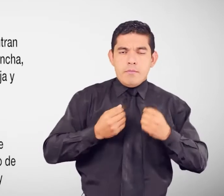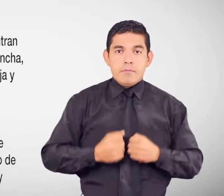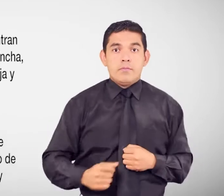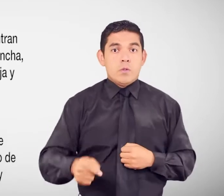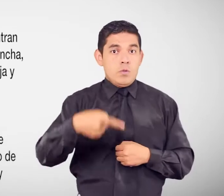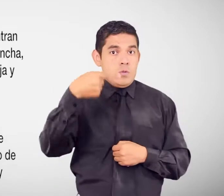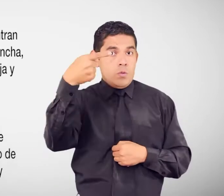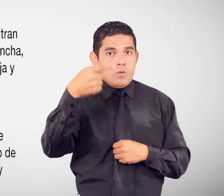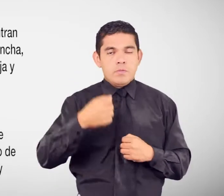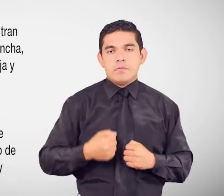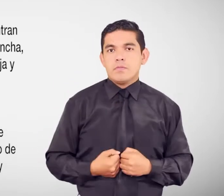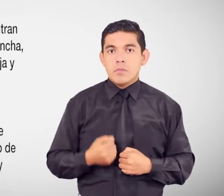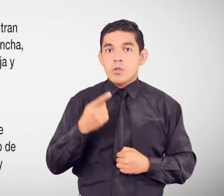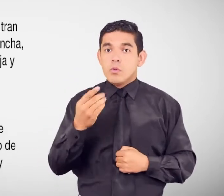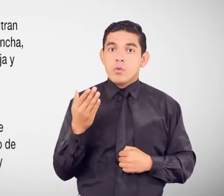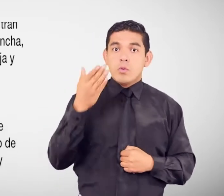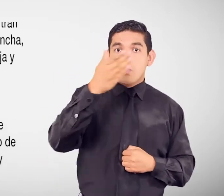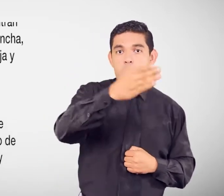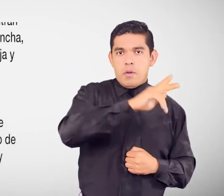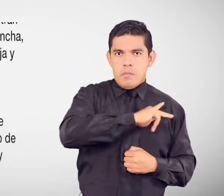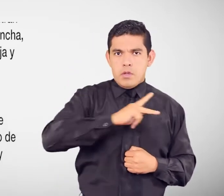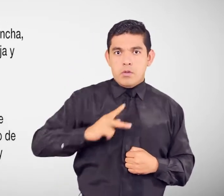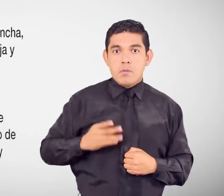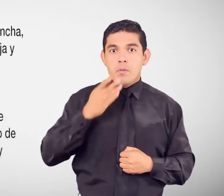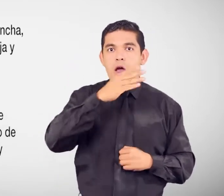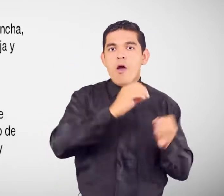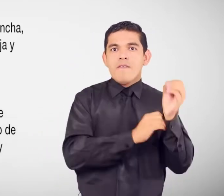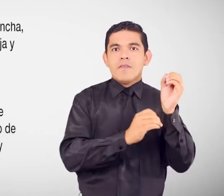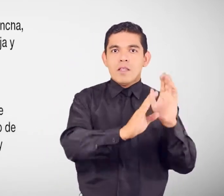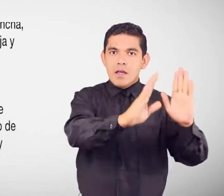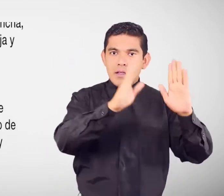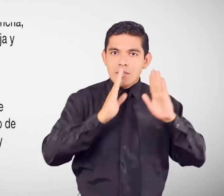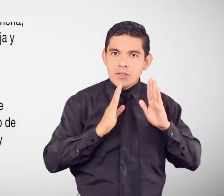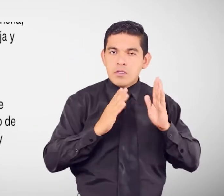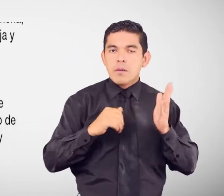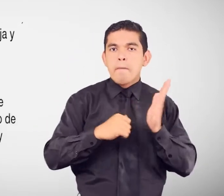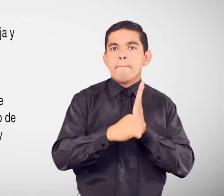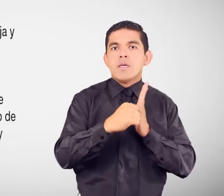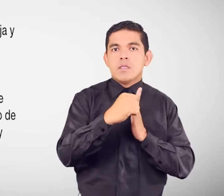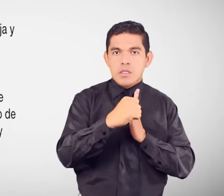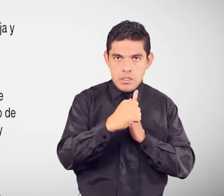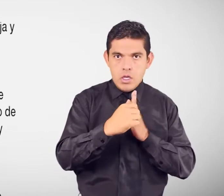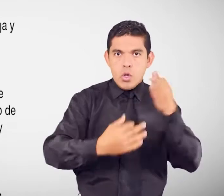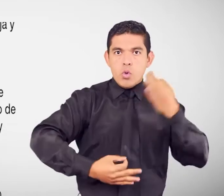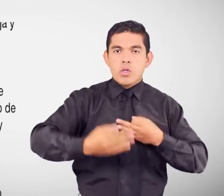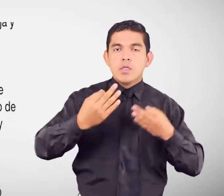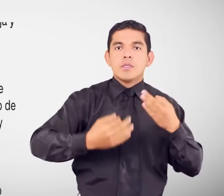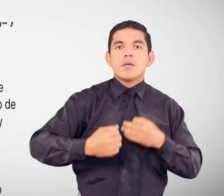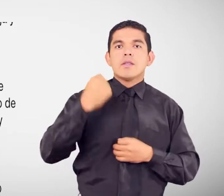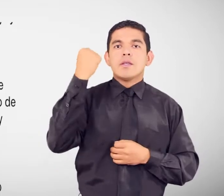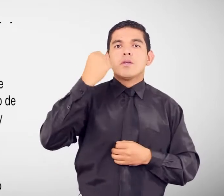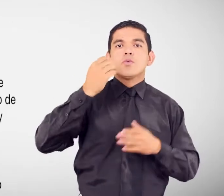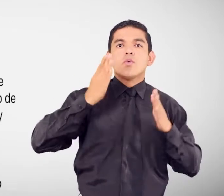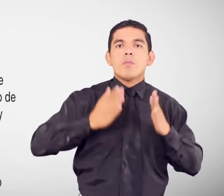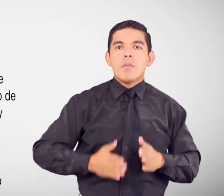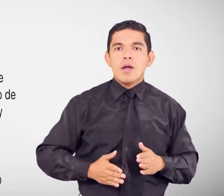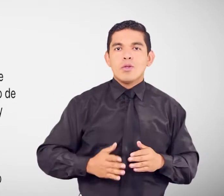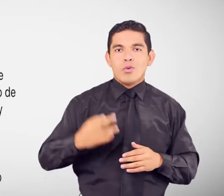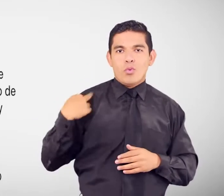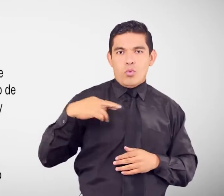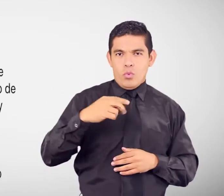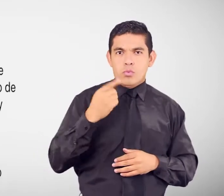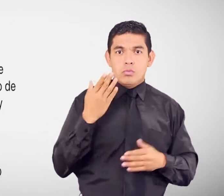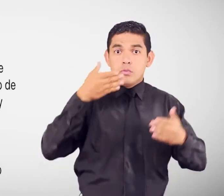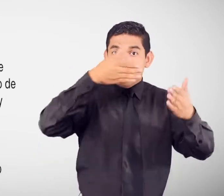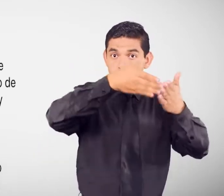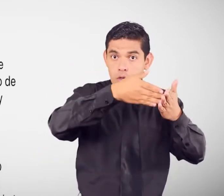Acudir personalmente a la Oficina de Atención a la Ciudadanía del Ministerio de Justicia, Derechos Humanos y Cultos y exponer